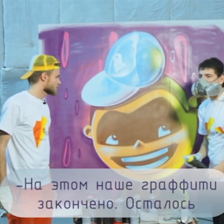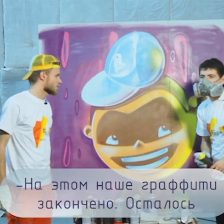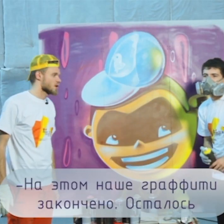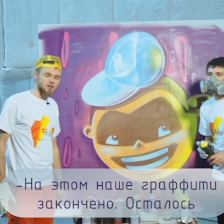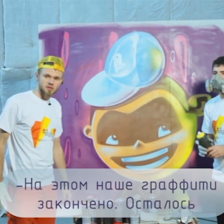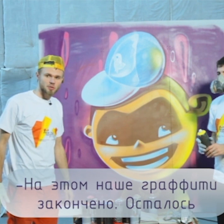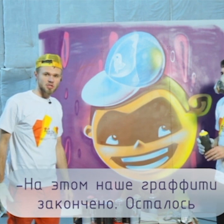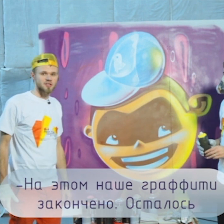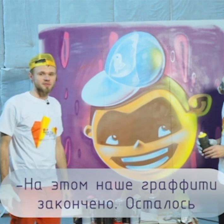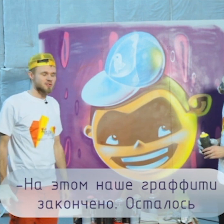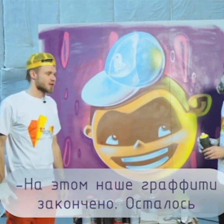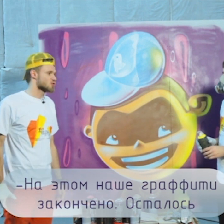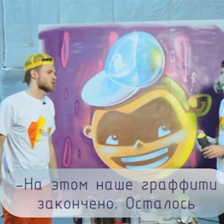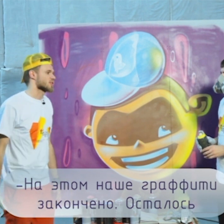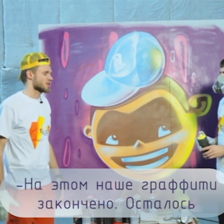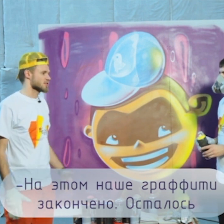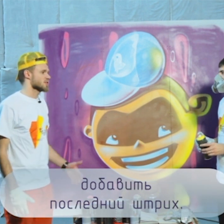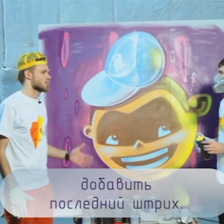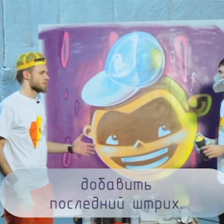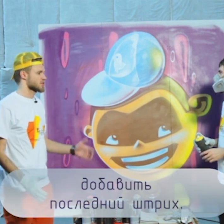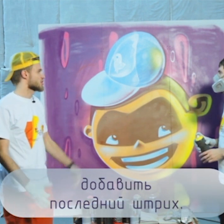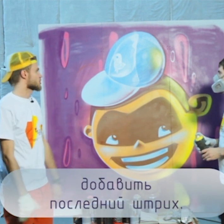На этом наше граффити закончено. Осталось добавить последний штрих.